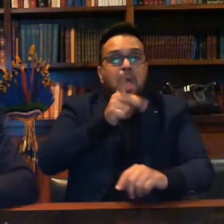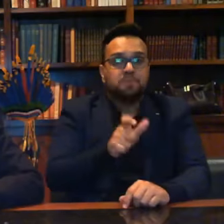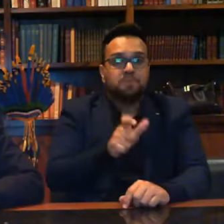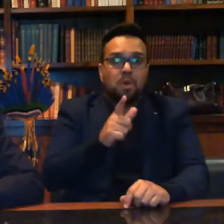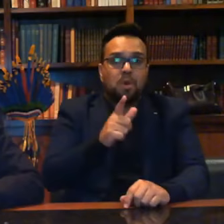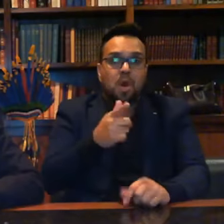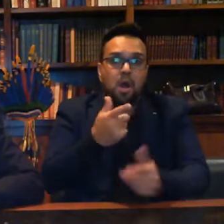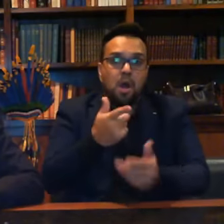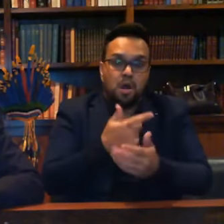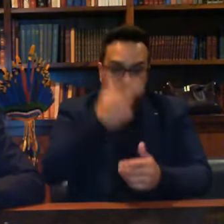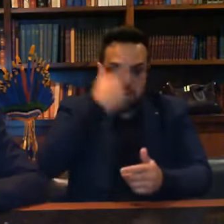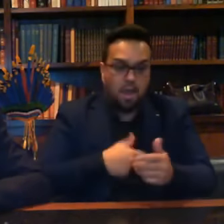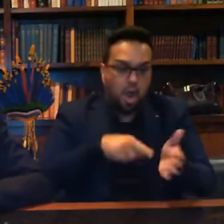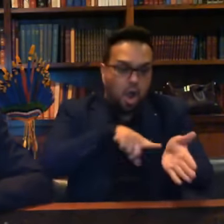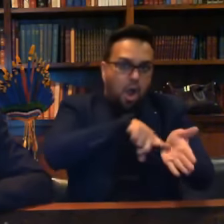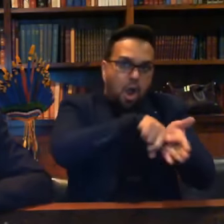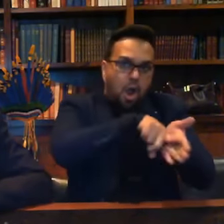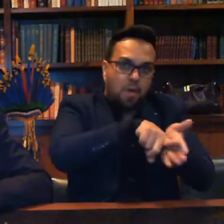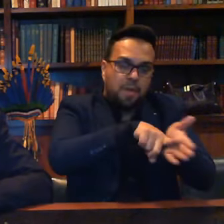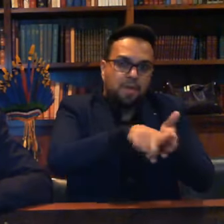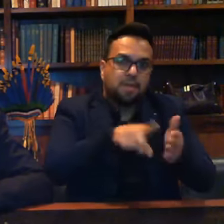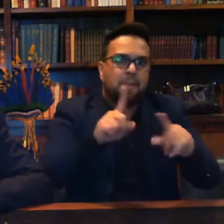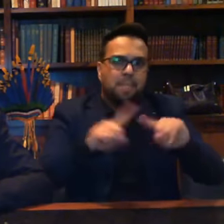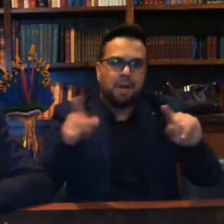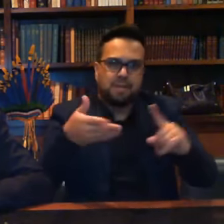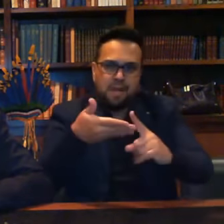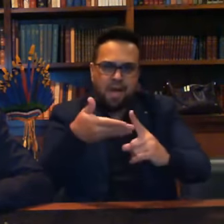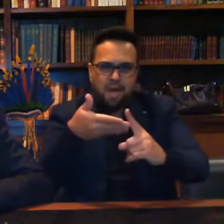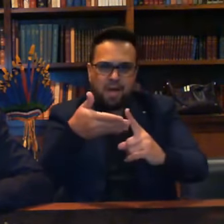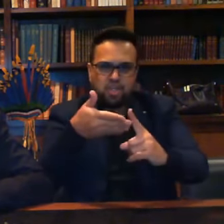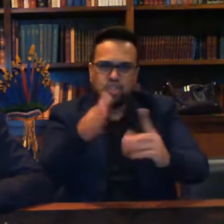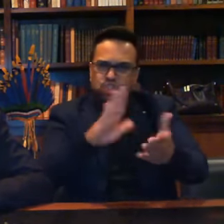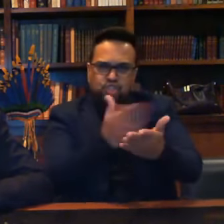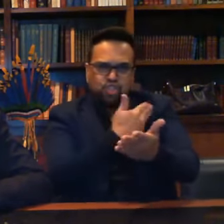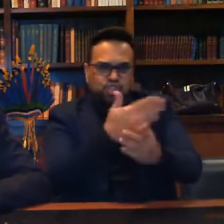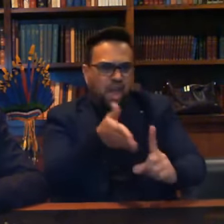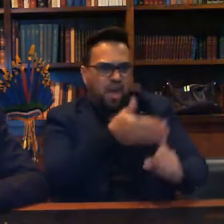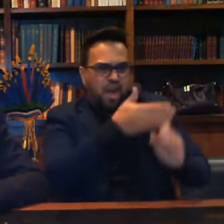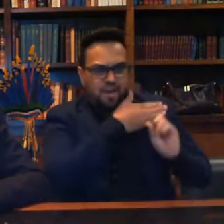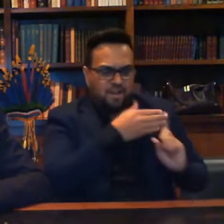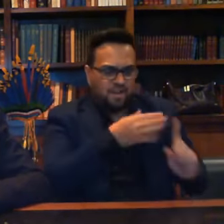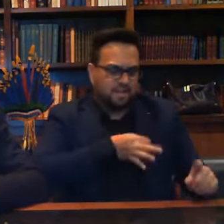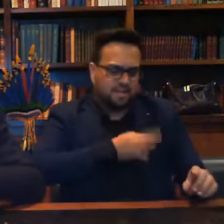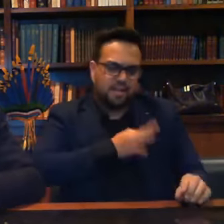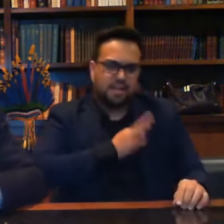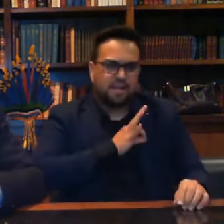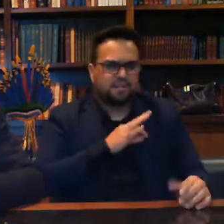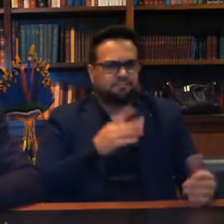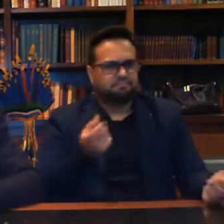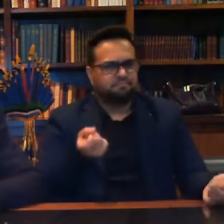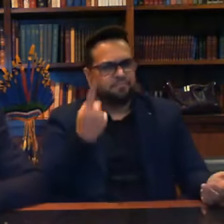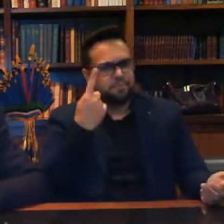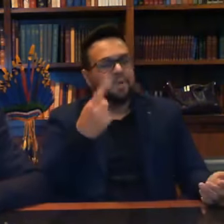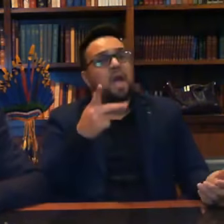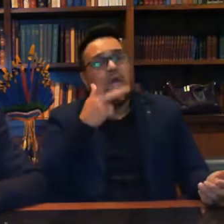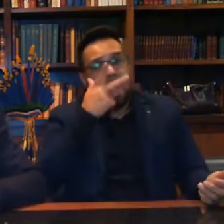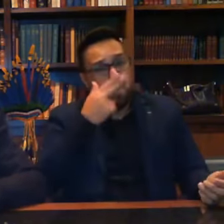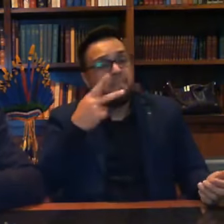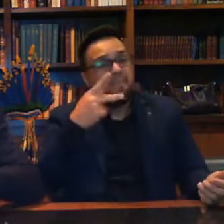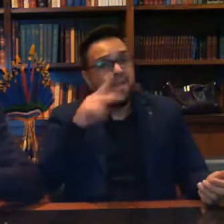investigar. Afastar o delegado? Eu acho que a Polícia Federal vai ouvir esse delegado.